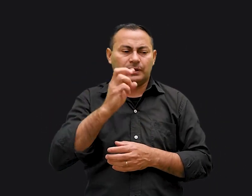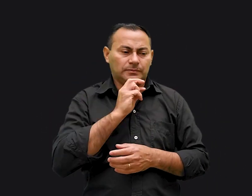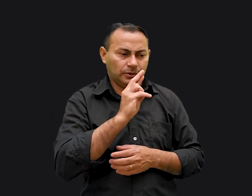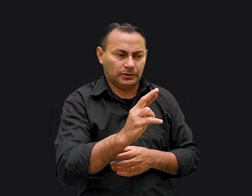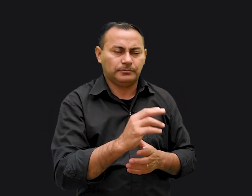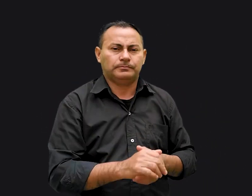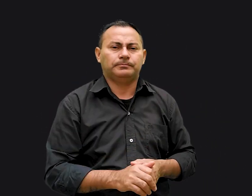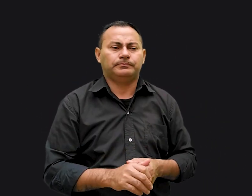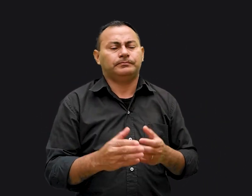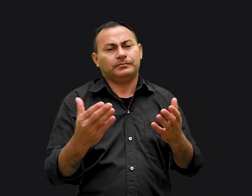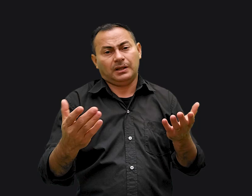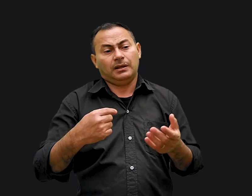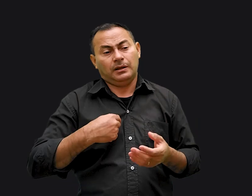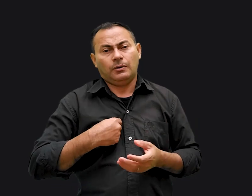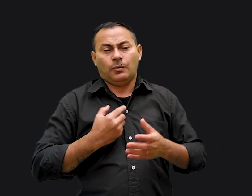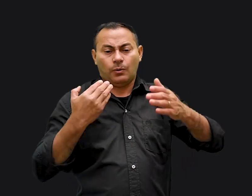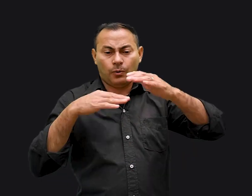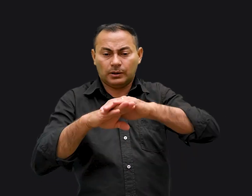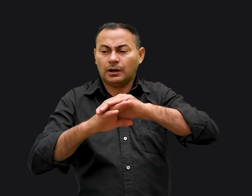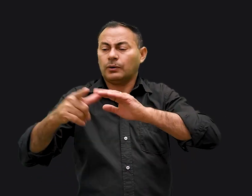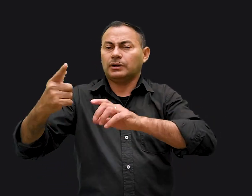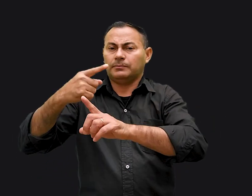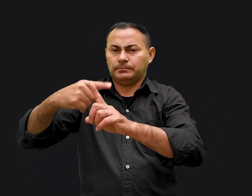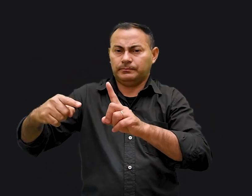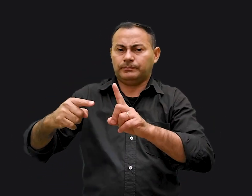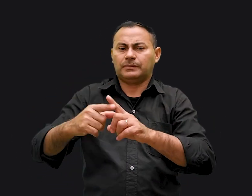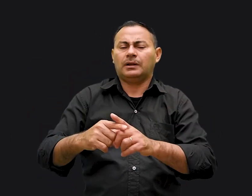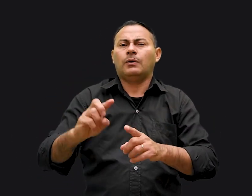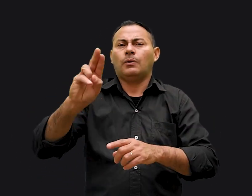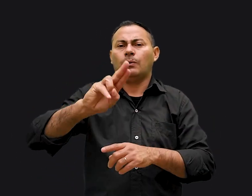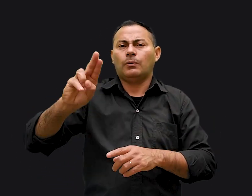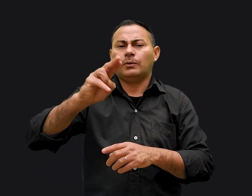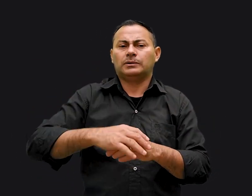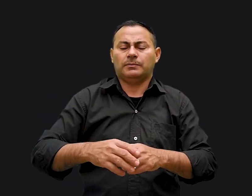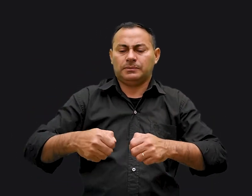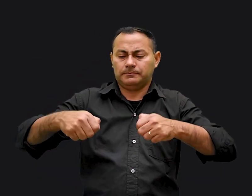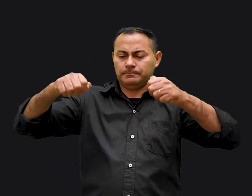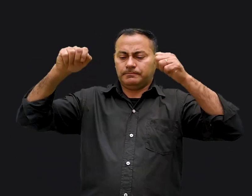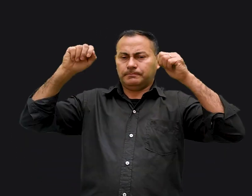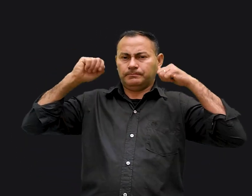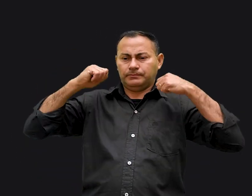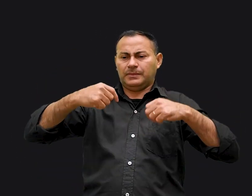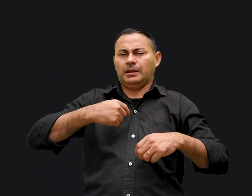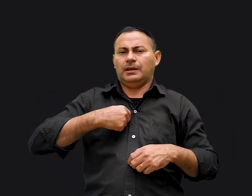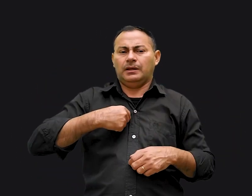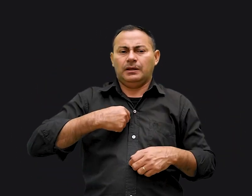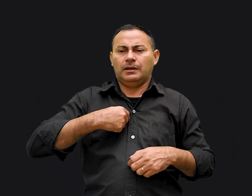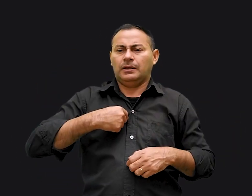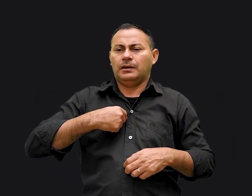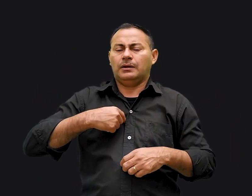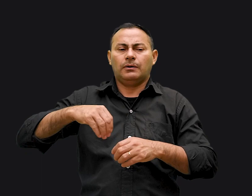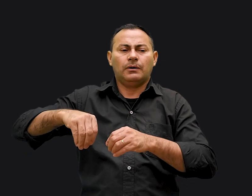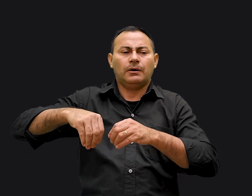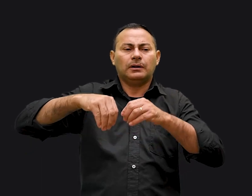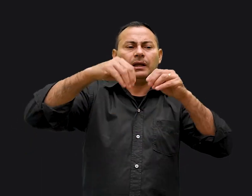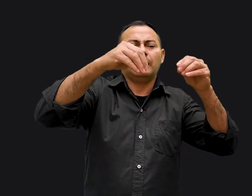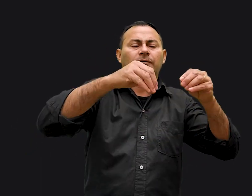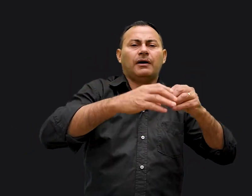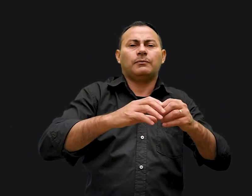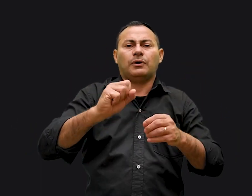disse É, eu vou guardar a outra metade para usar para lhe cobrir quando eu lhe levar para o asilo dos velhos também